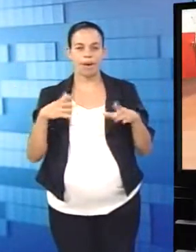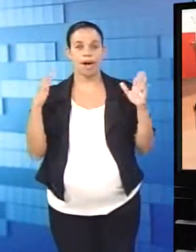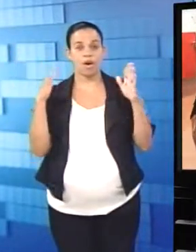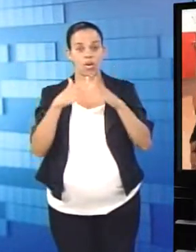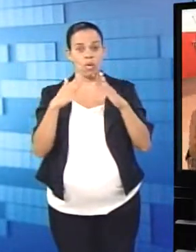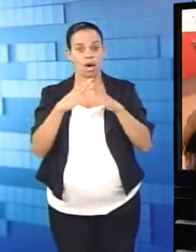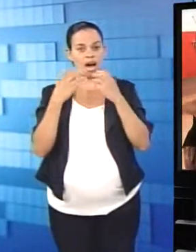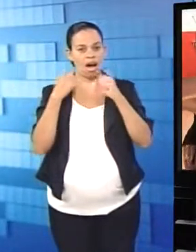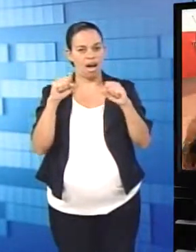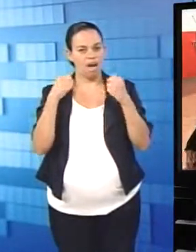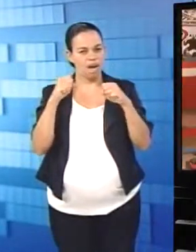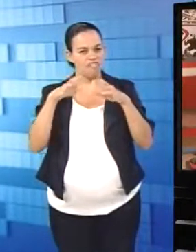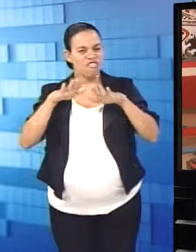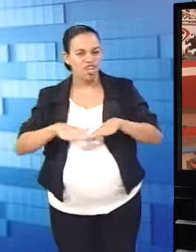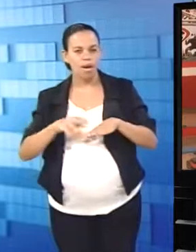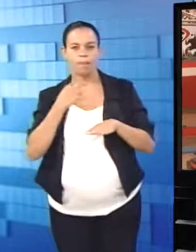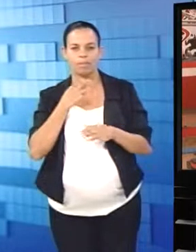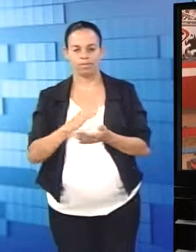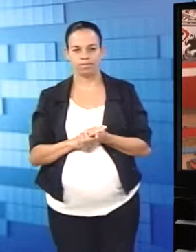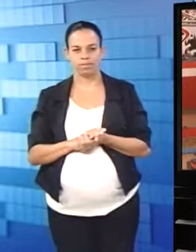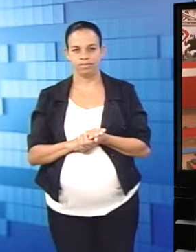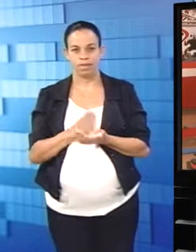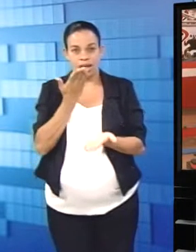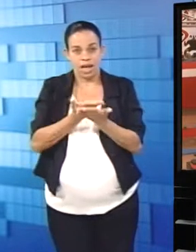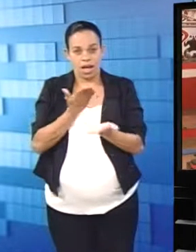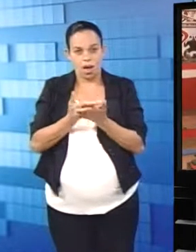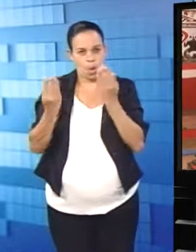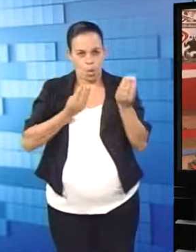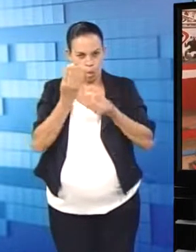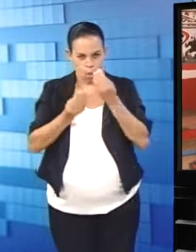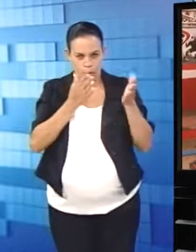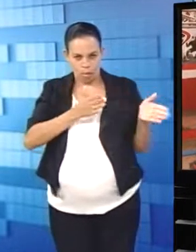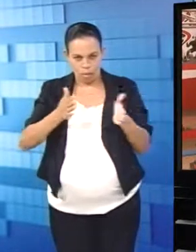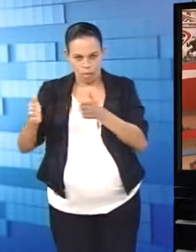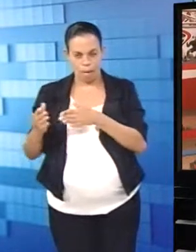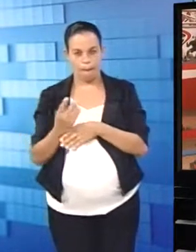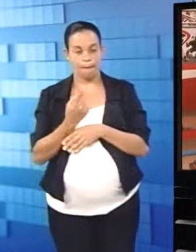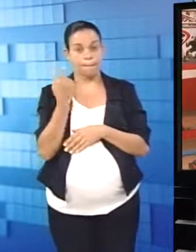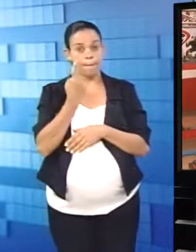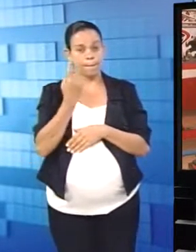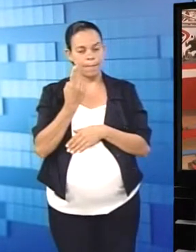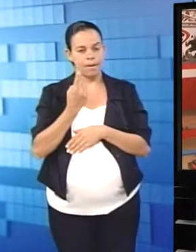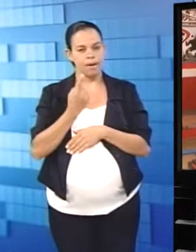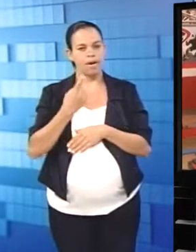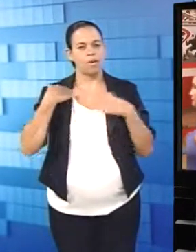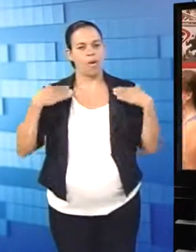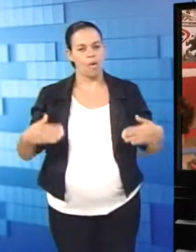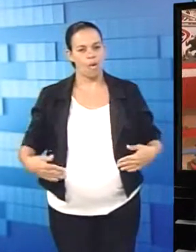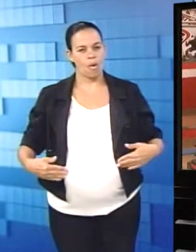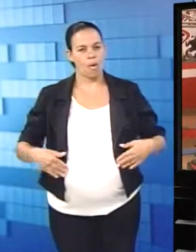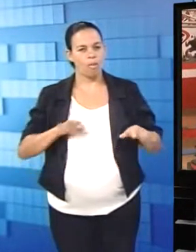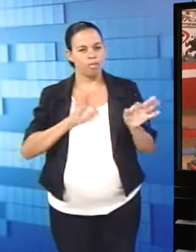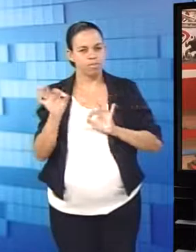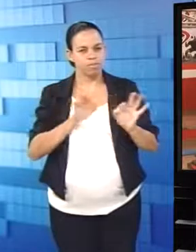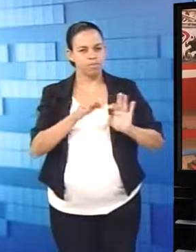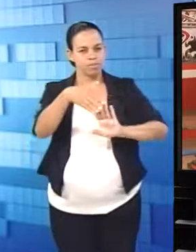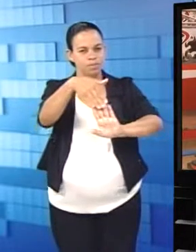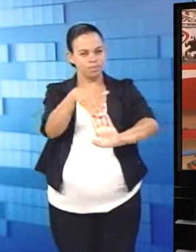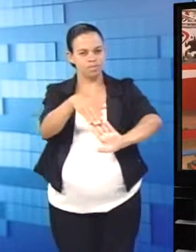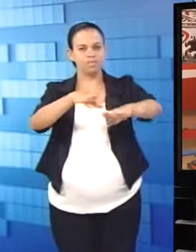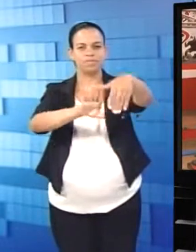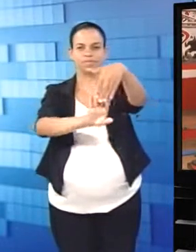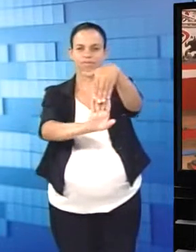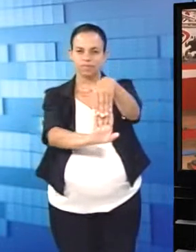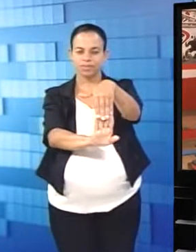assim para ficar na academia. A aula é montada da seguinte forma. Primeiro, a gente faz a preparação, prepara o corpo com